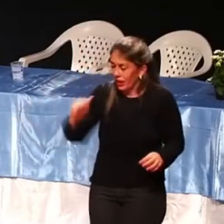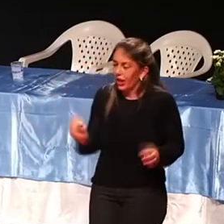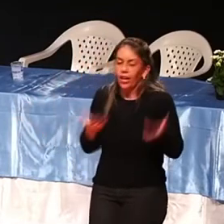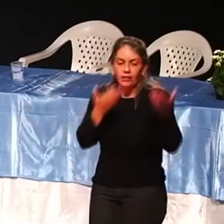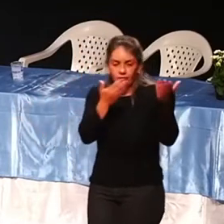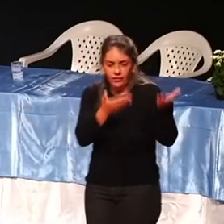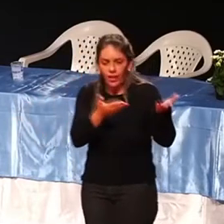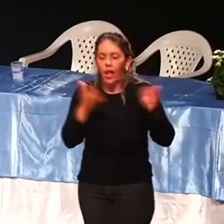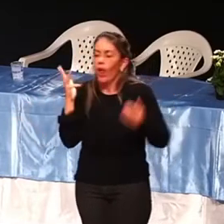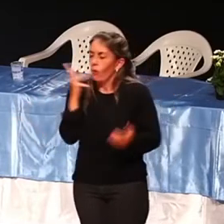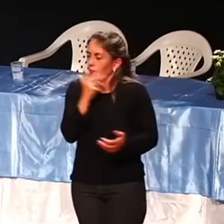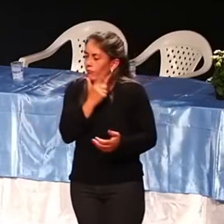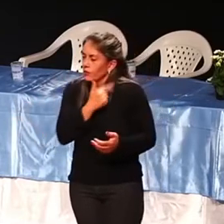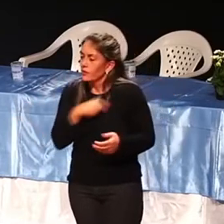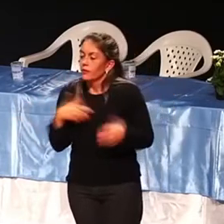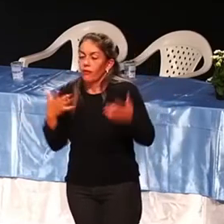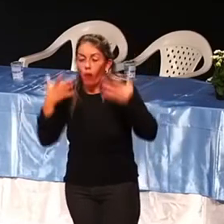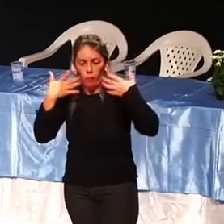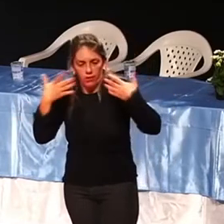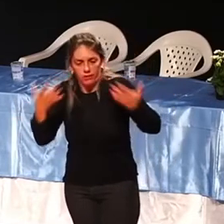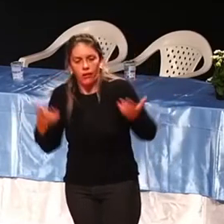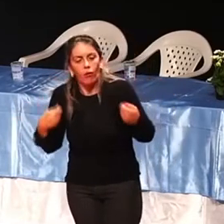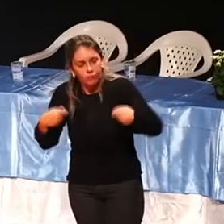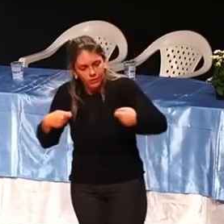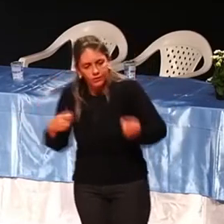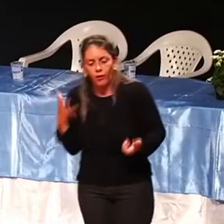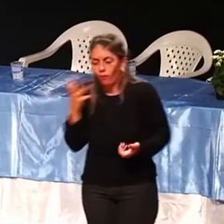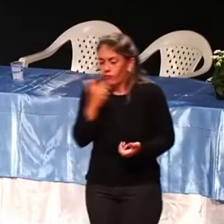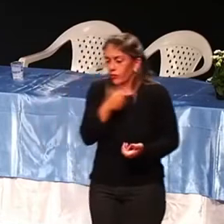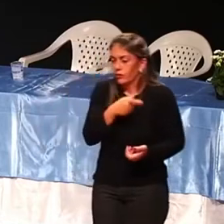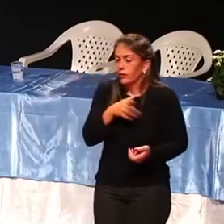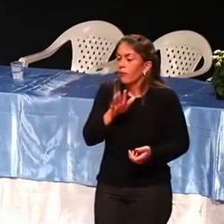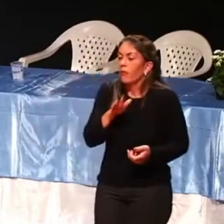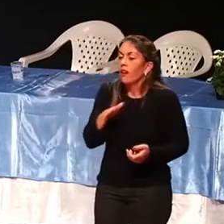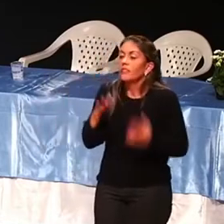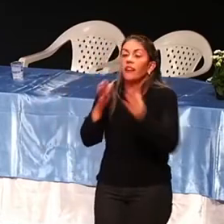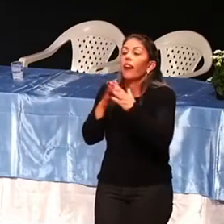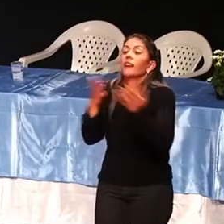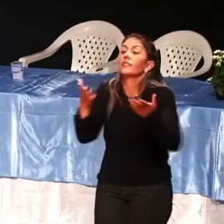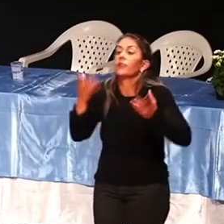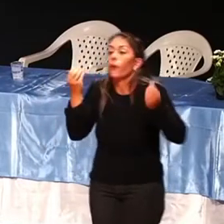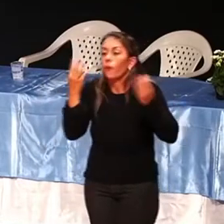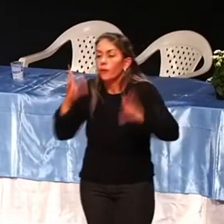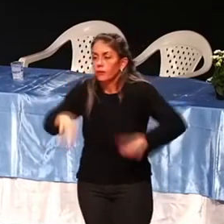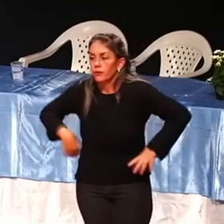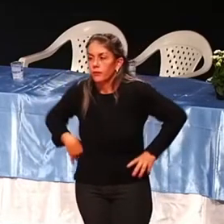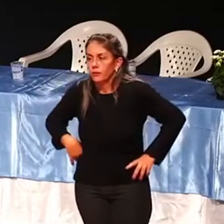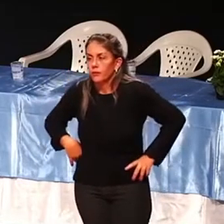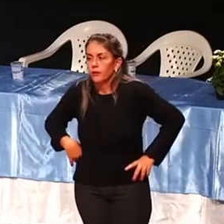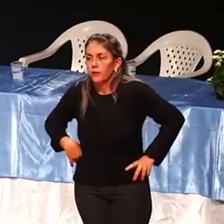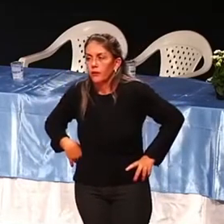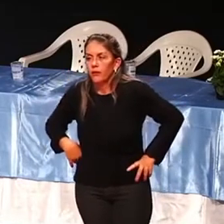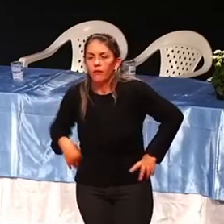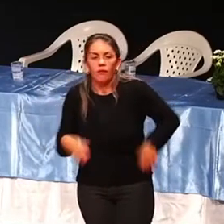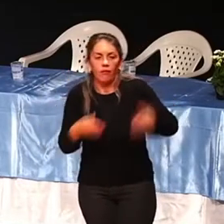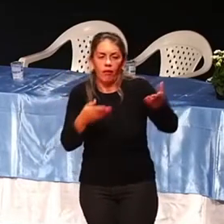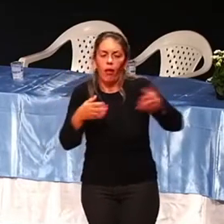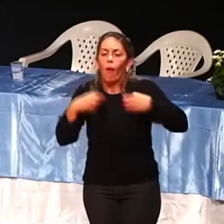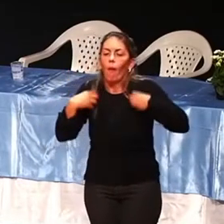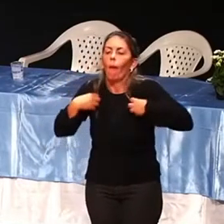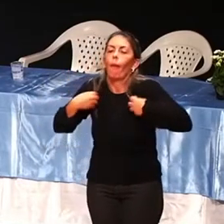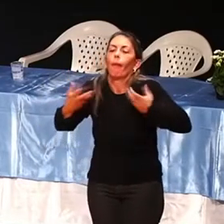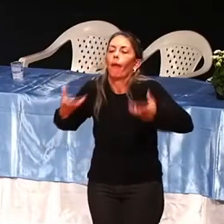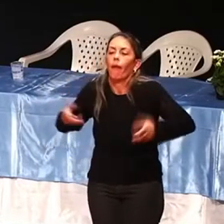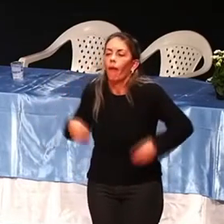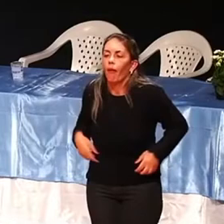Claro, vai apresentar, tem que se arrumar. Mas, e na hora que ela for ficar em casa com o maridão? Você acha que ela vai ficar com aquelas carcinhas sem forro, sem elástico?